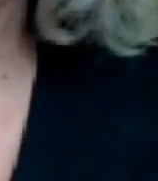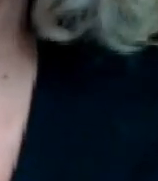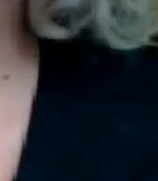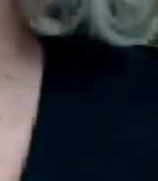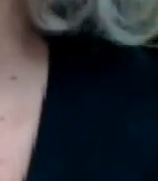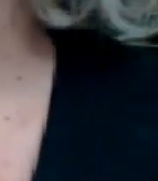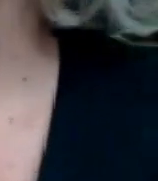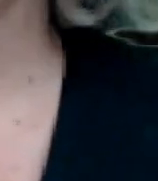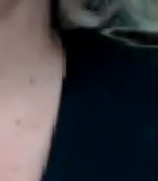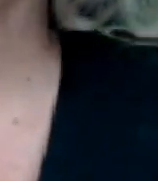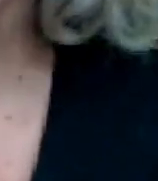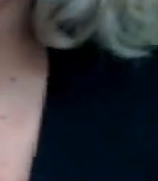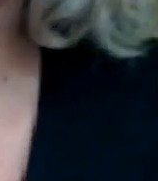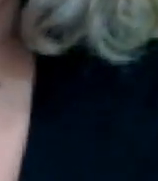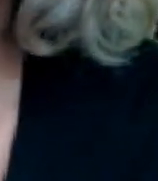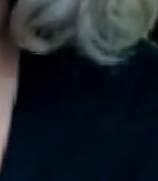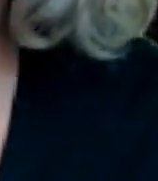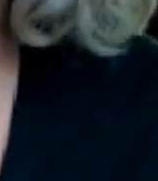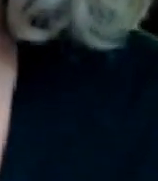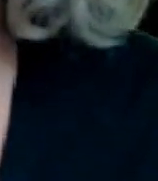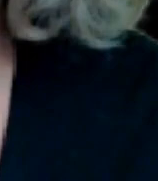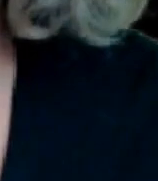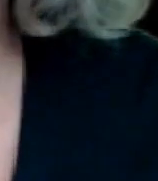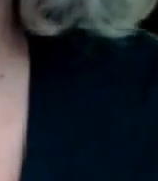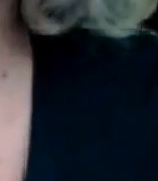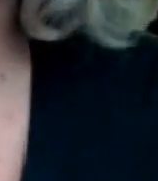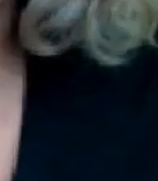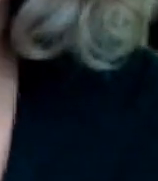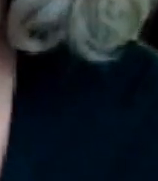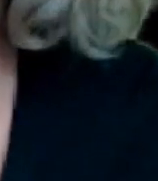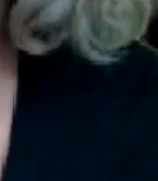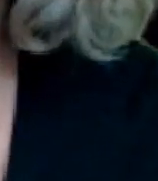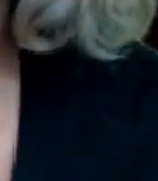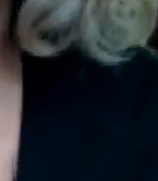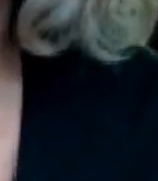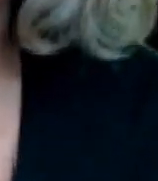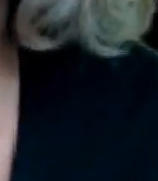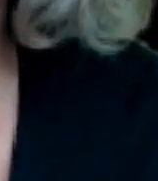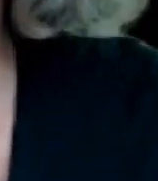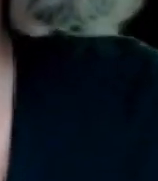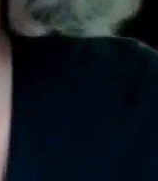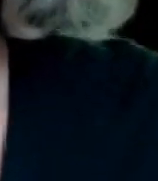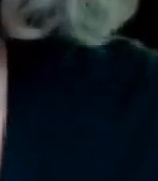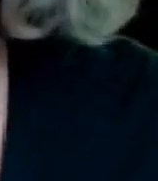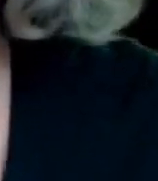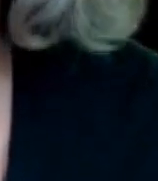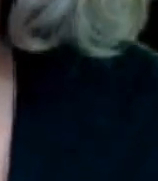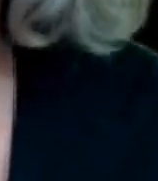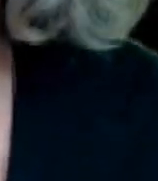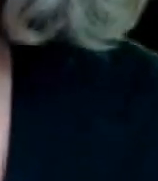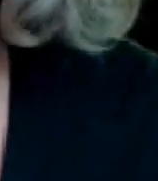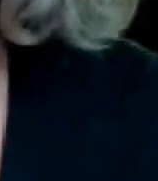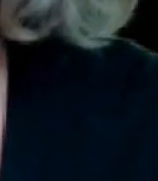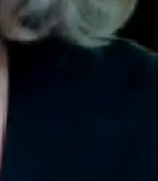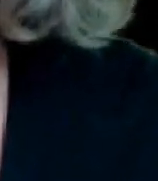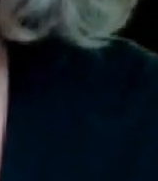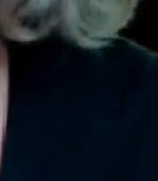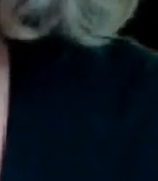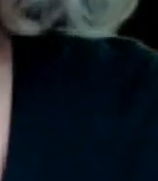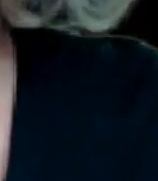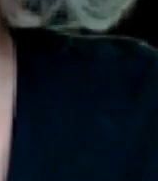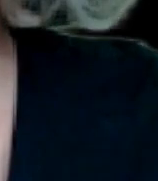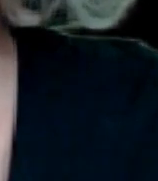de hacer eso como que no no no es posible el poder